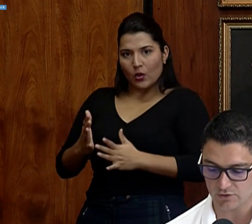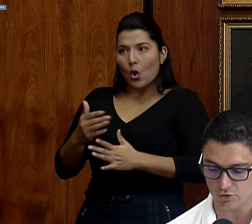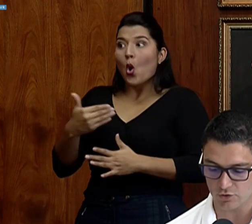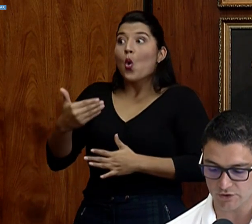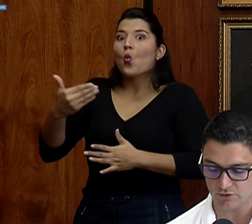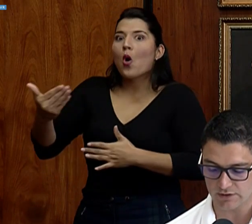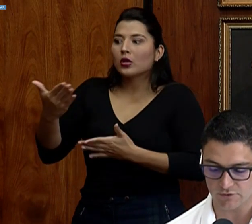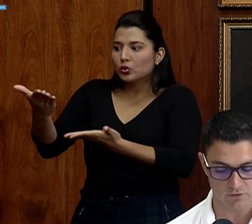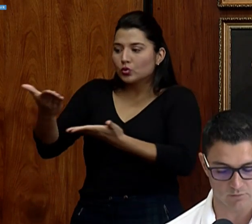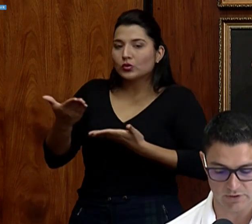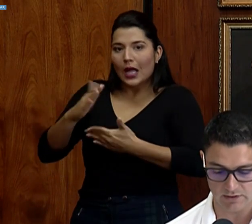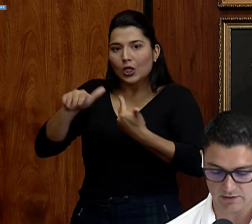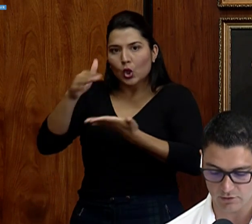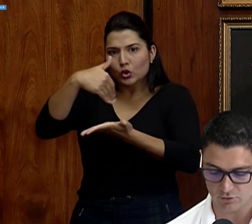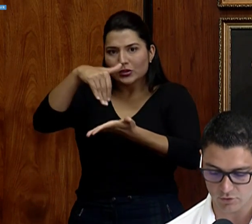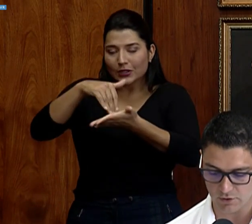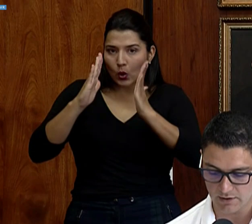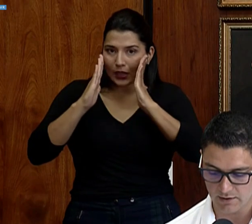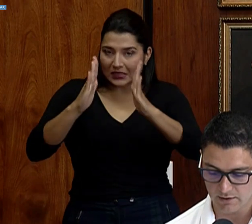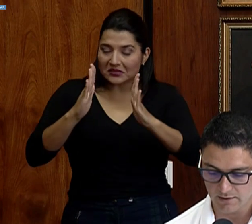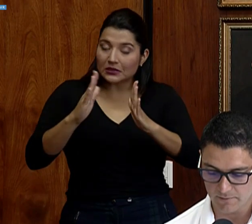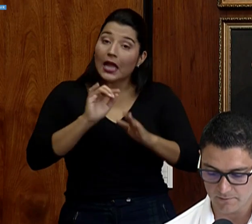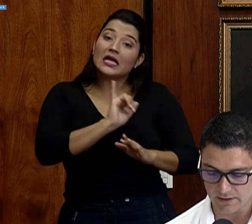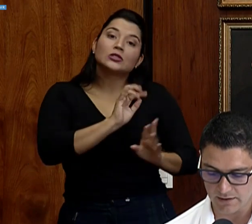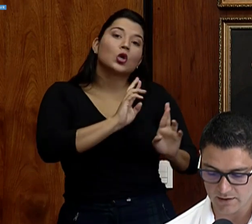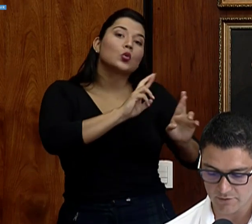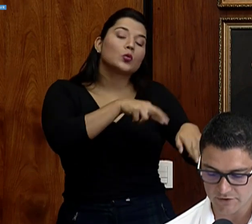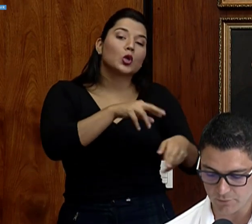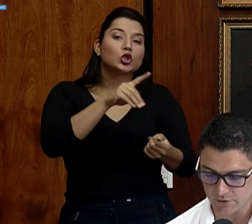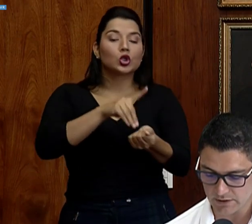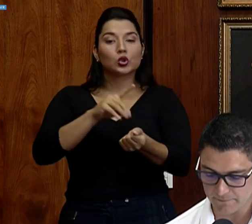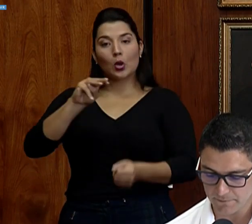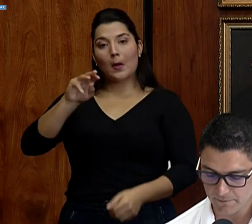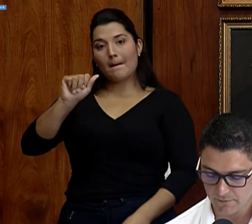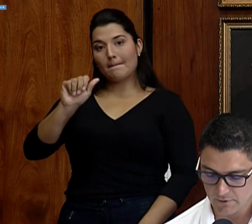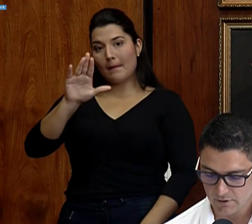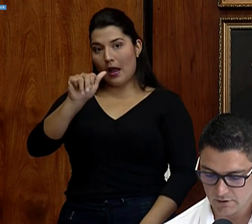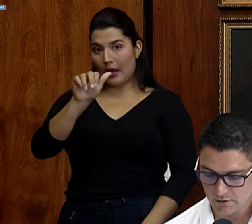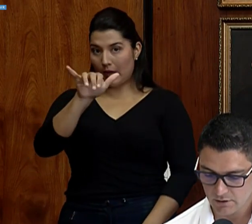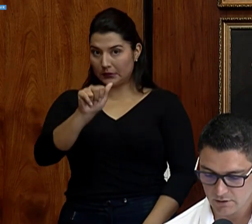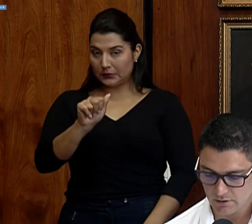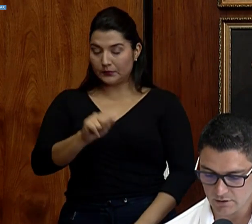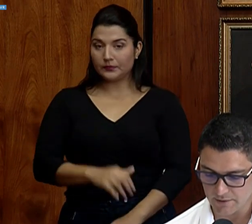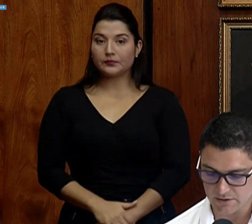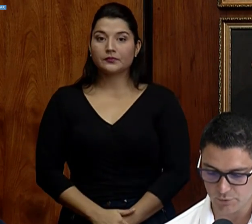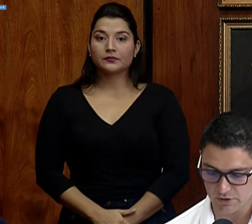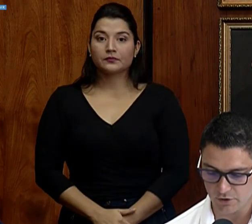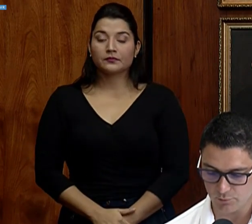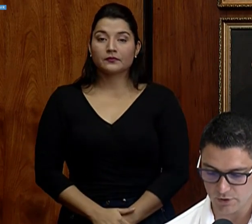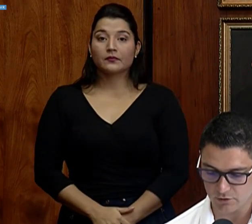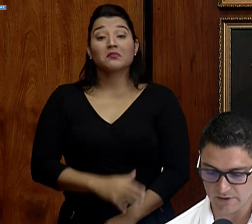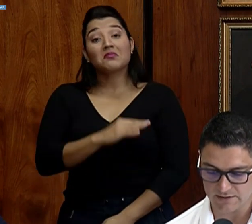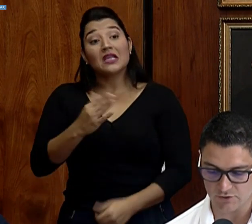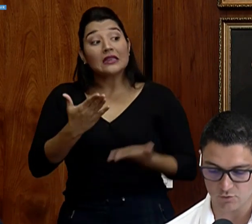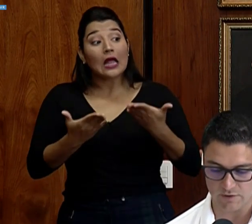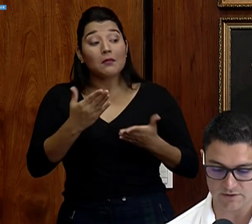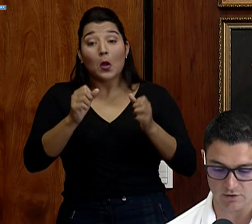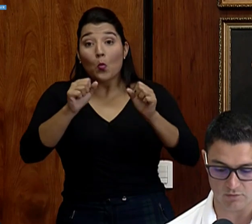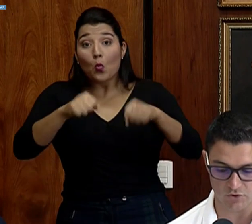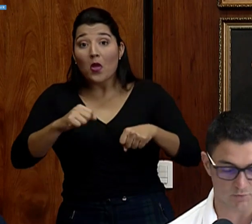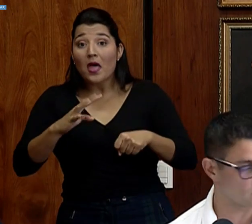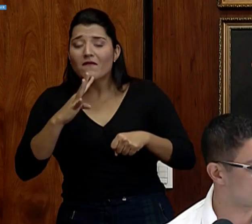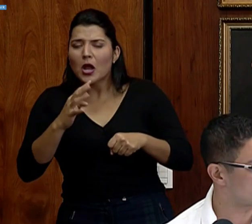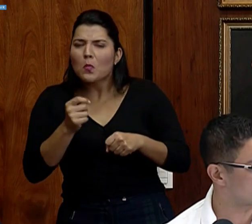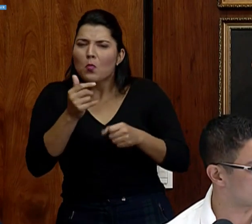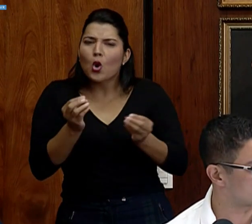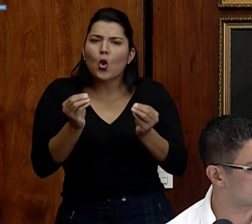entregarán a todos los centros de atención? Voy a dejarle al doctor Macaya que responda. Y tal vez si se puede referir un poquito más al asunto este de